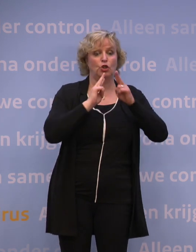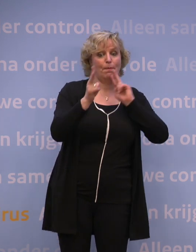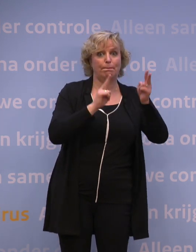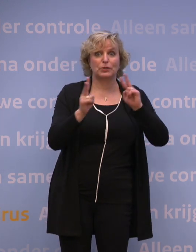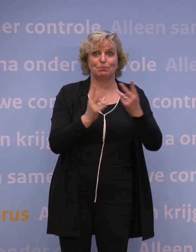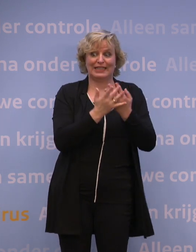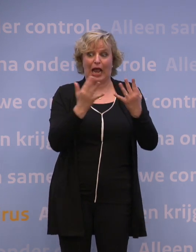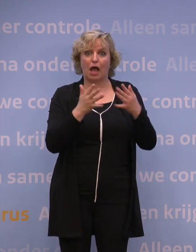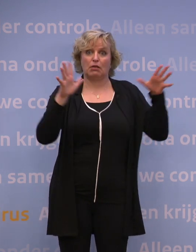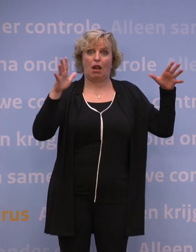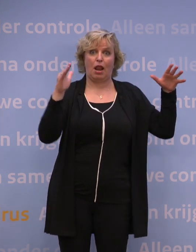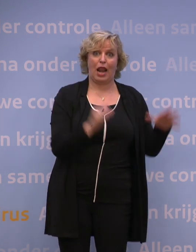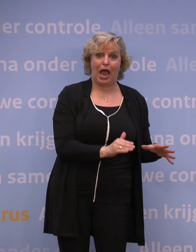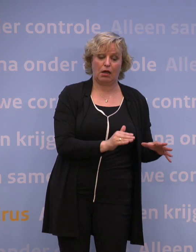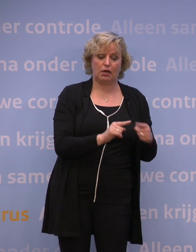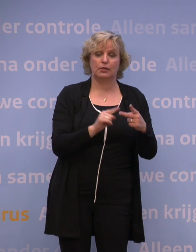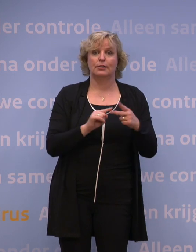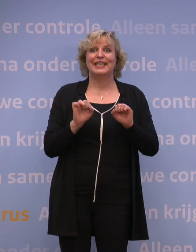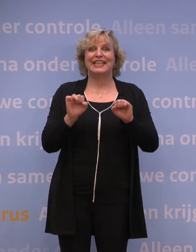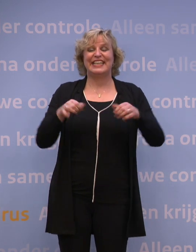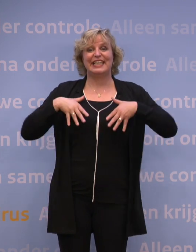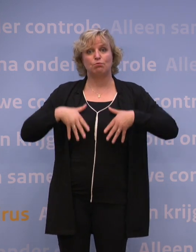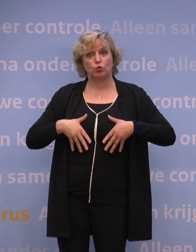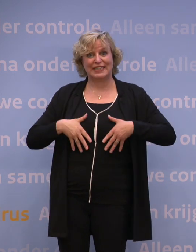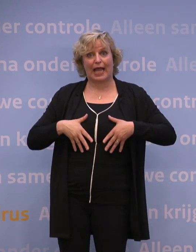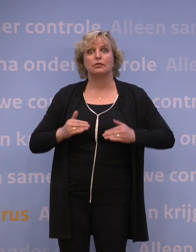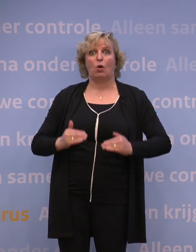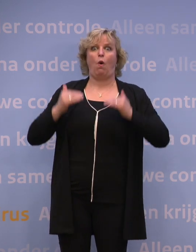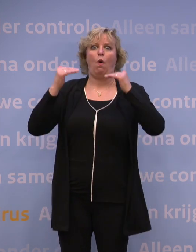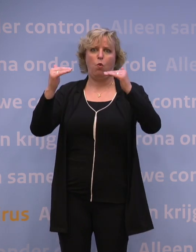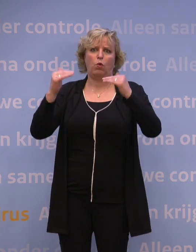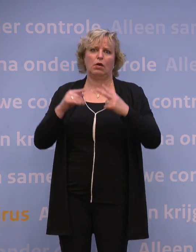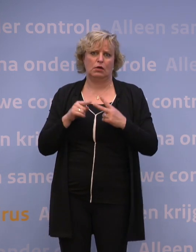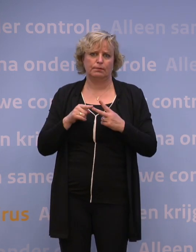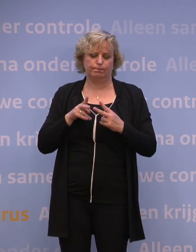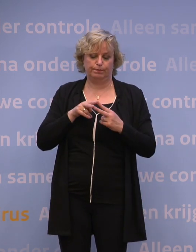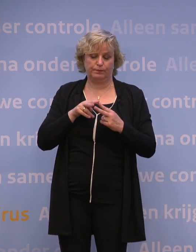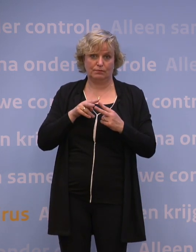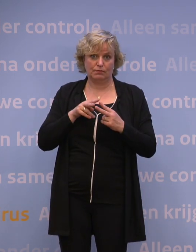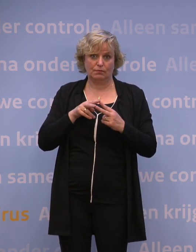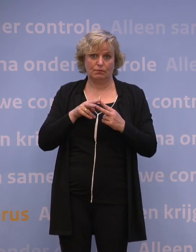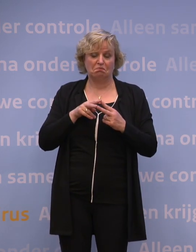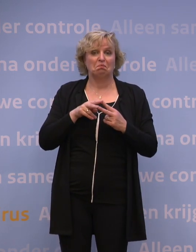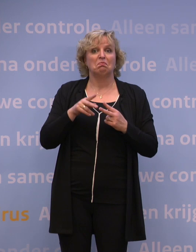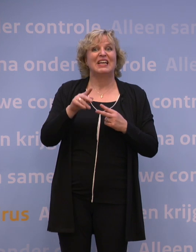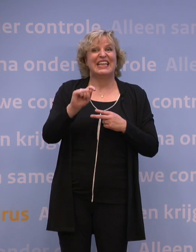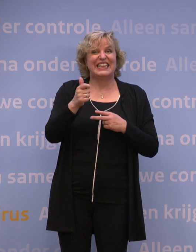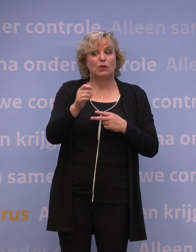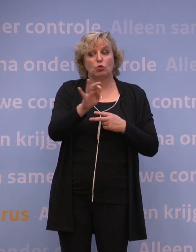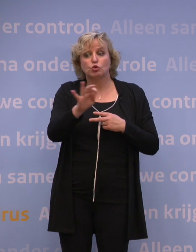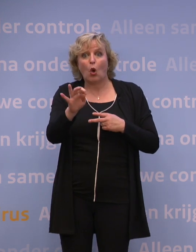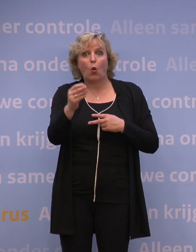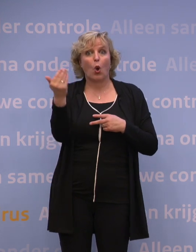en de opgebouwde immuniteit, en die moet juist heel hoog zijn. En of dat bij het begin van het nieuwe school- en